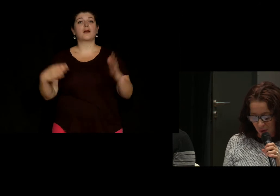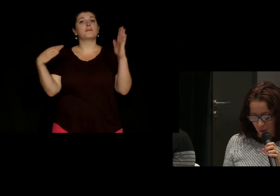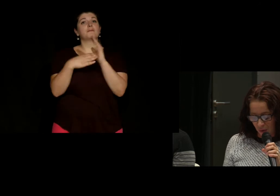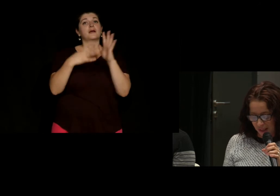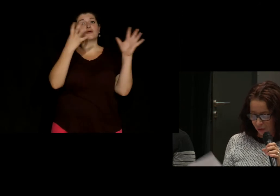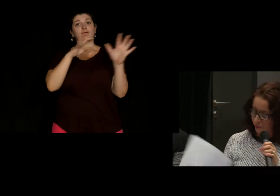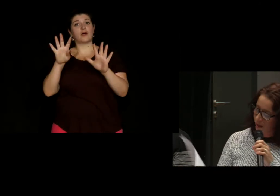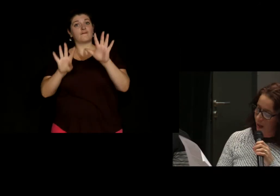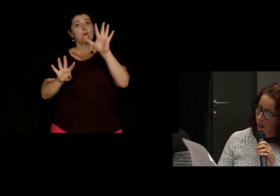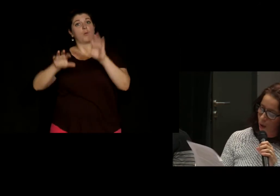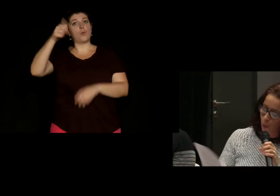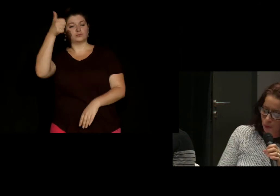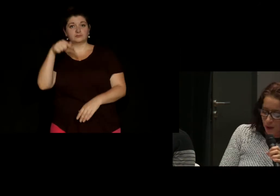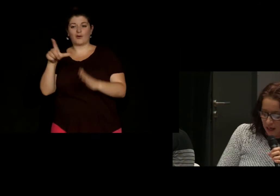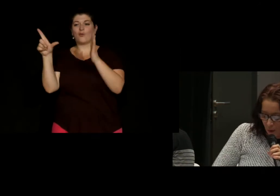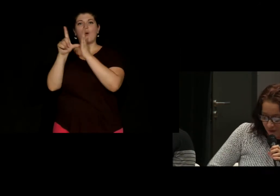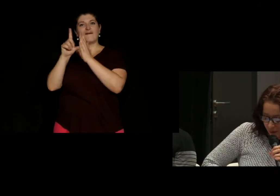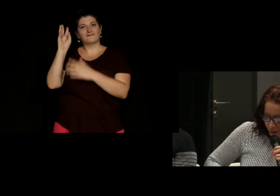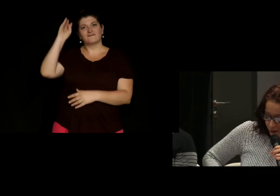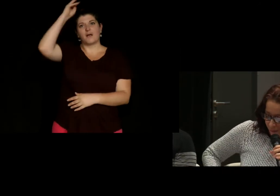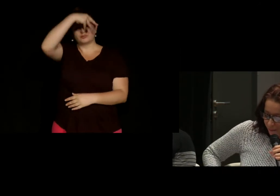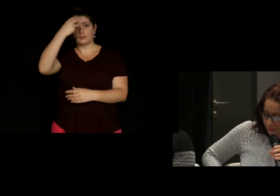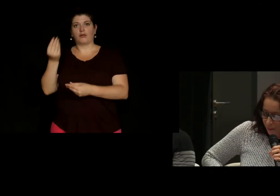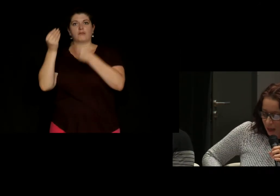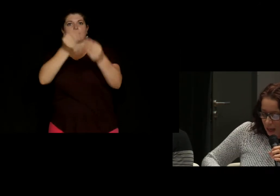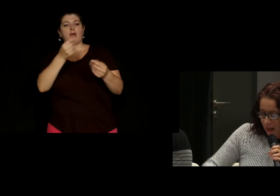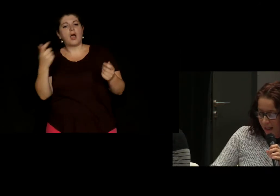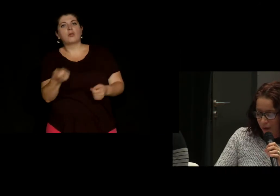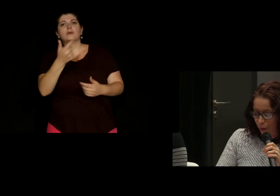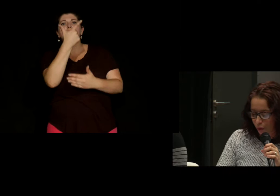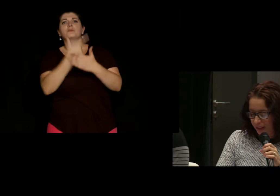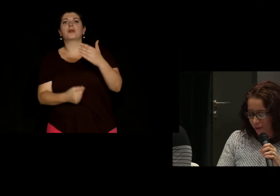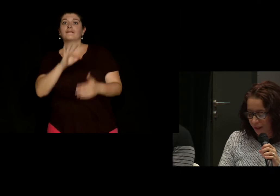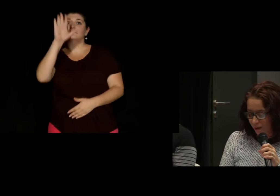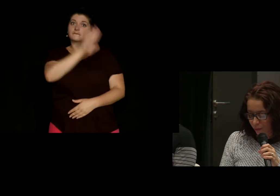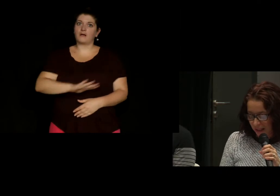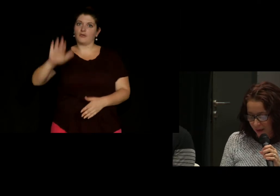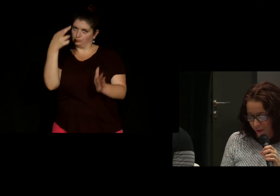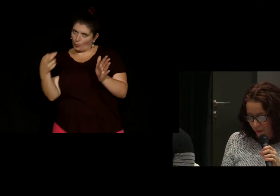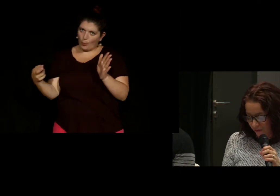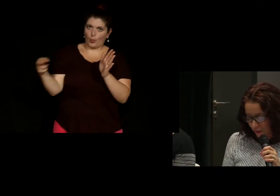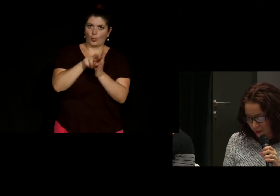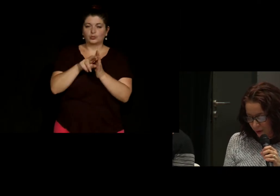En 1991, la loi Fabius a réintroduit l'éducation bilingue en France